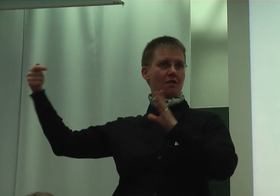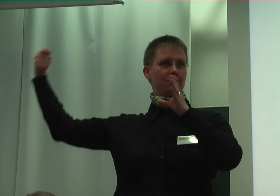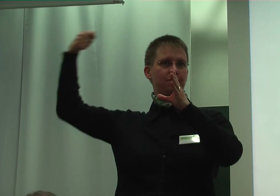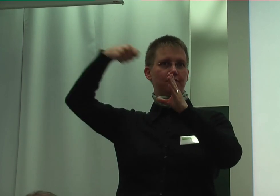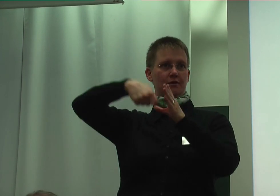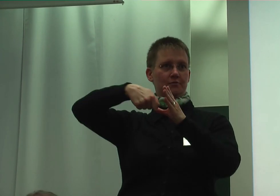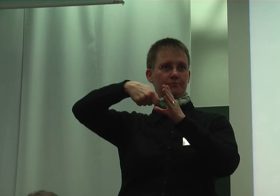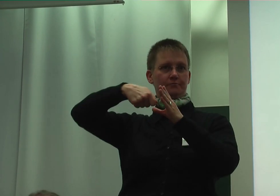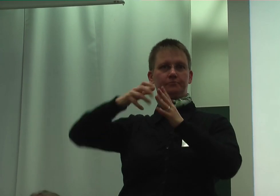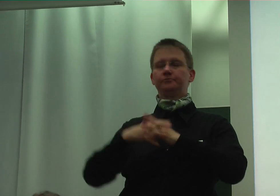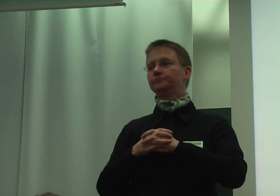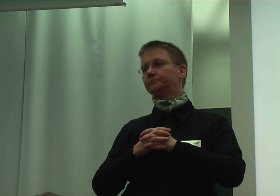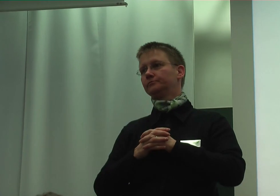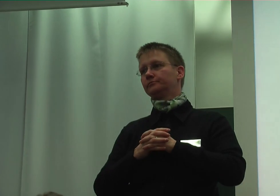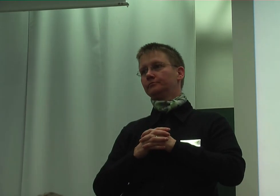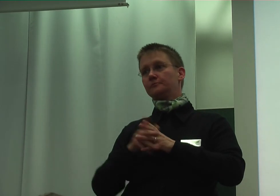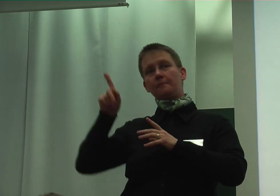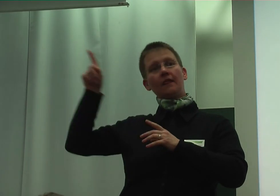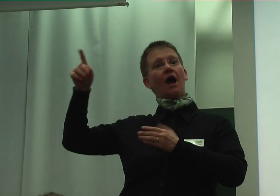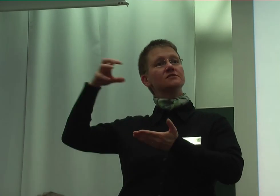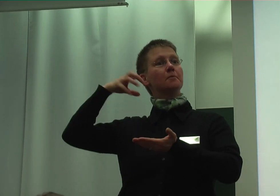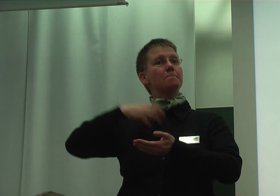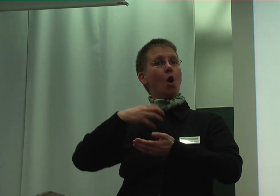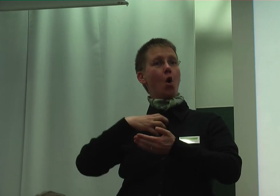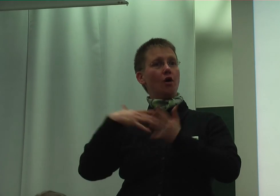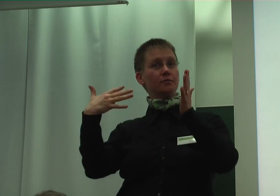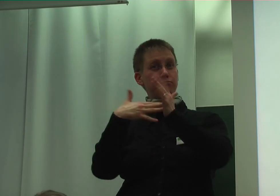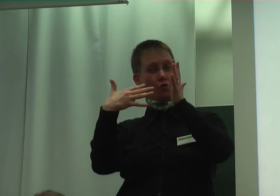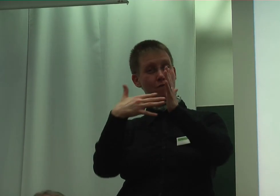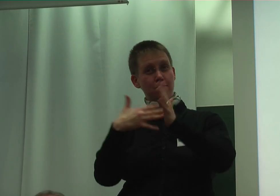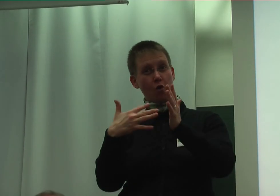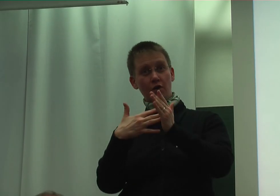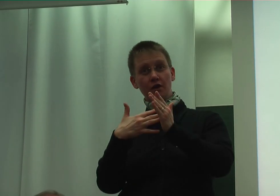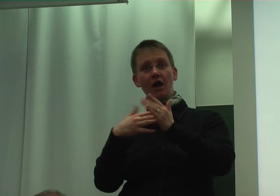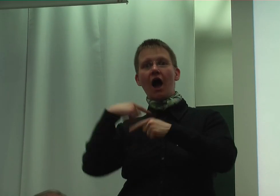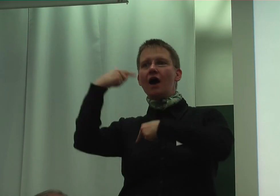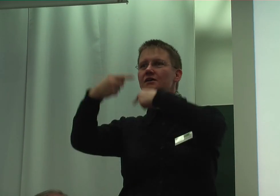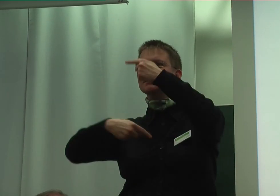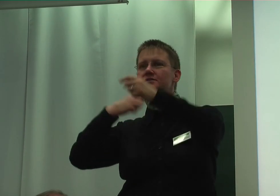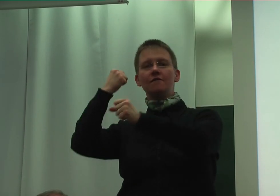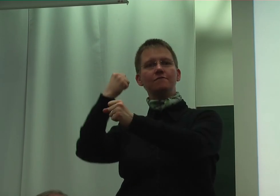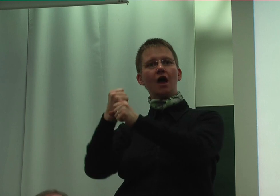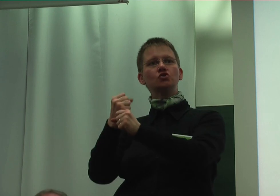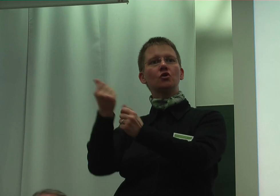Die Behörden ist auch im Hinblick auf die Feststellung der Einkommensgrenzen